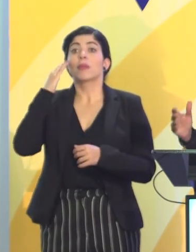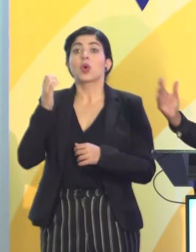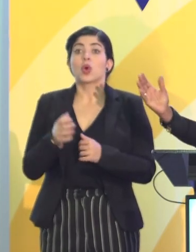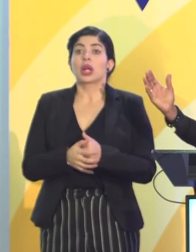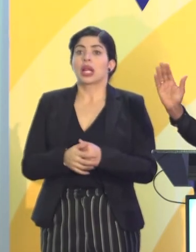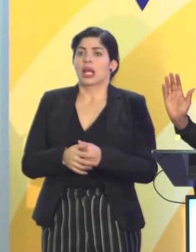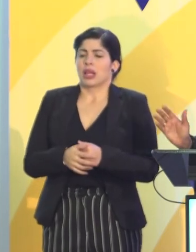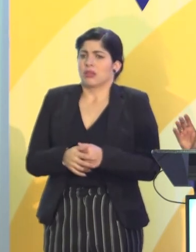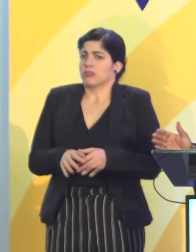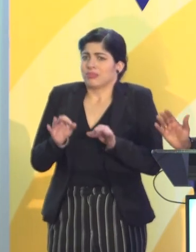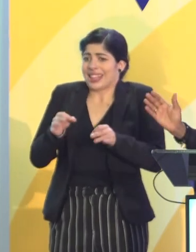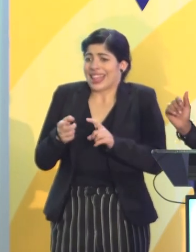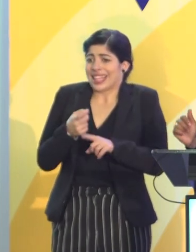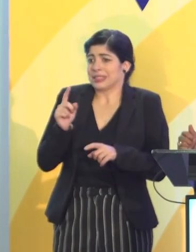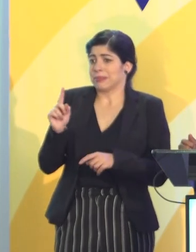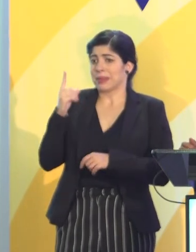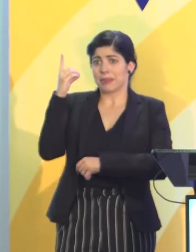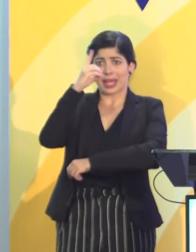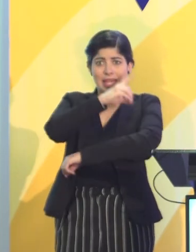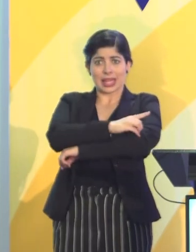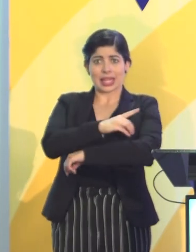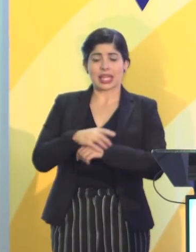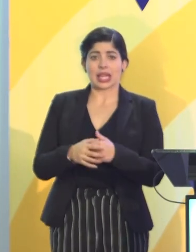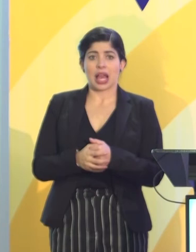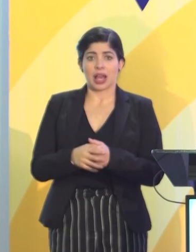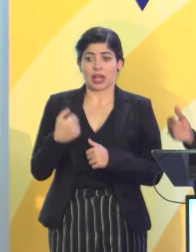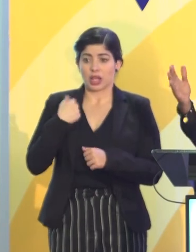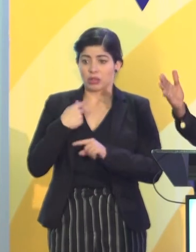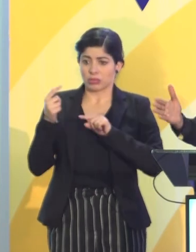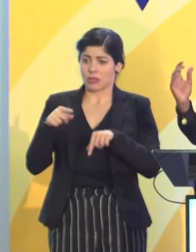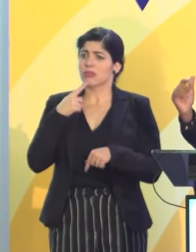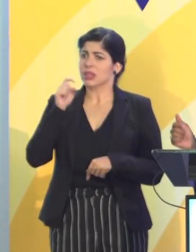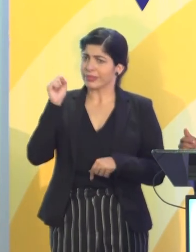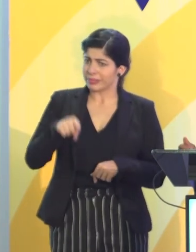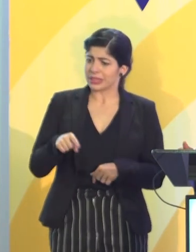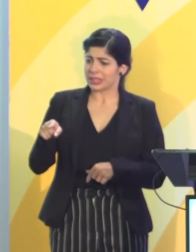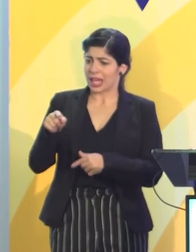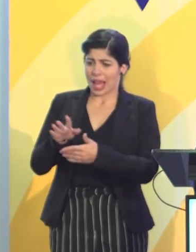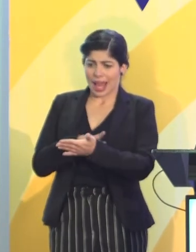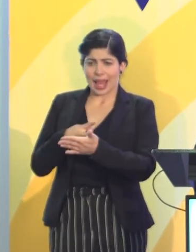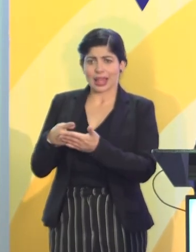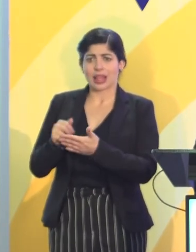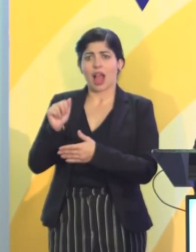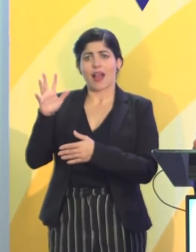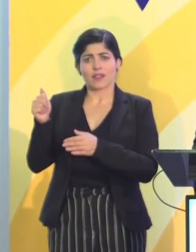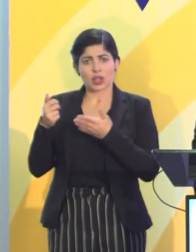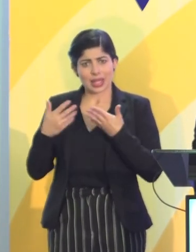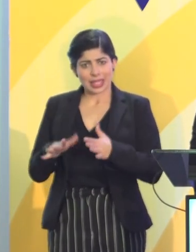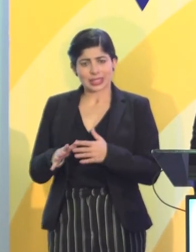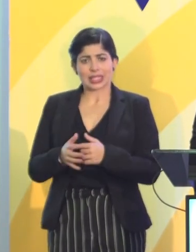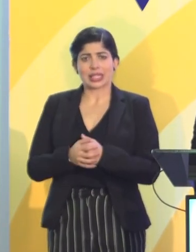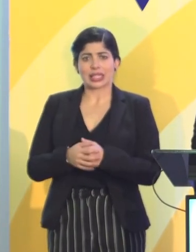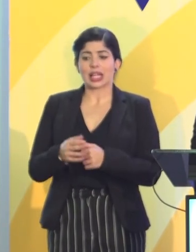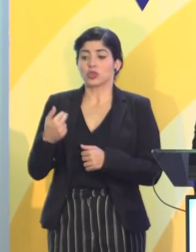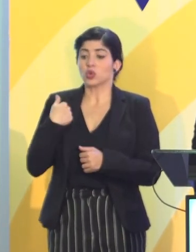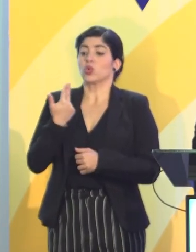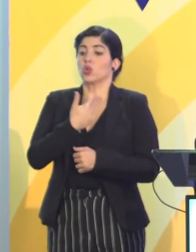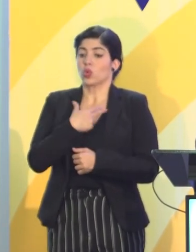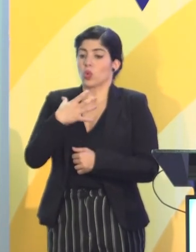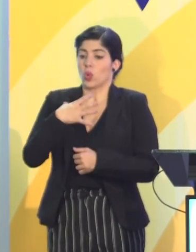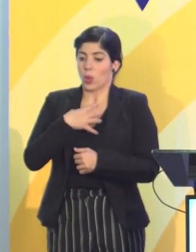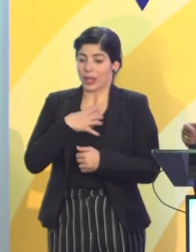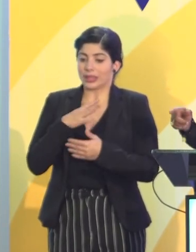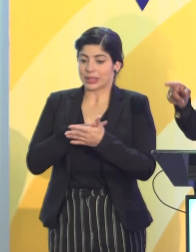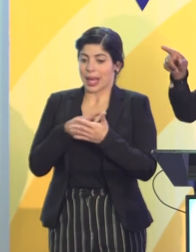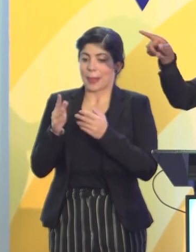definitivamente desde el primer día que estamos aquí dijo, sí, esa agenda, la agenda de los afrodescendientes, es nuestra agenda